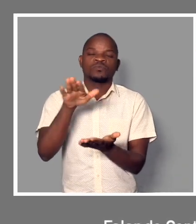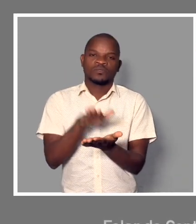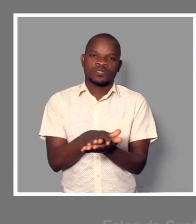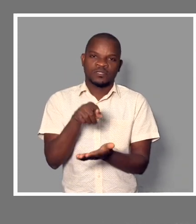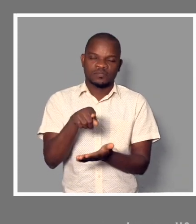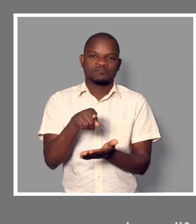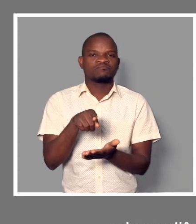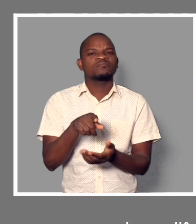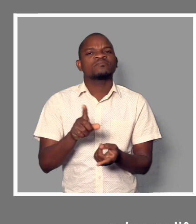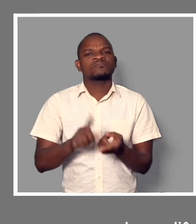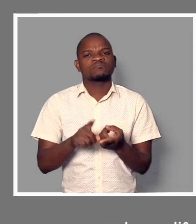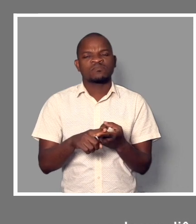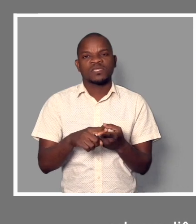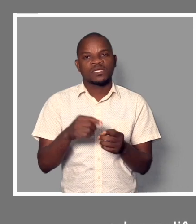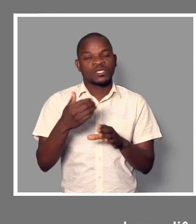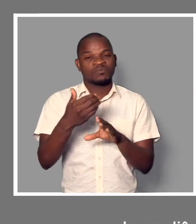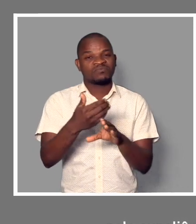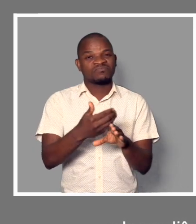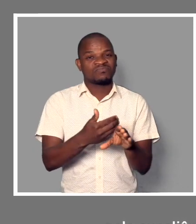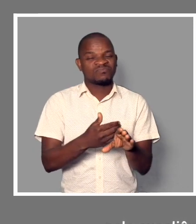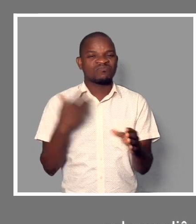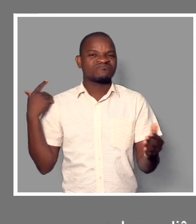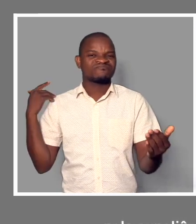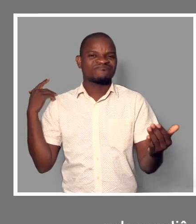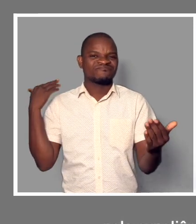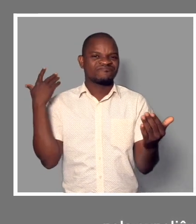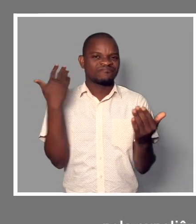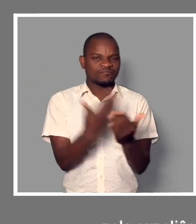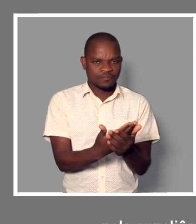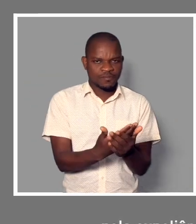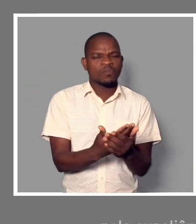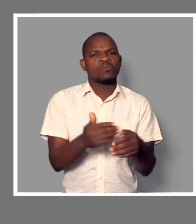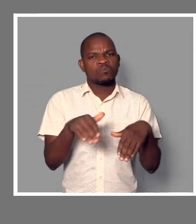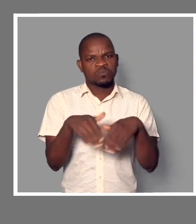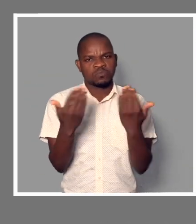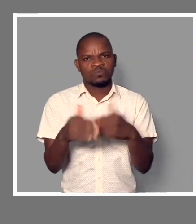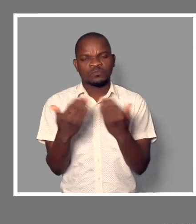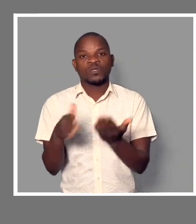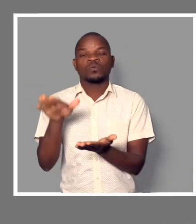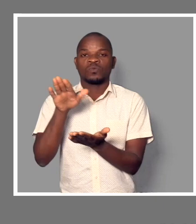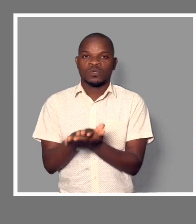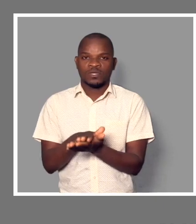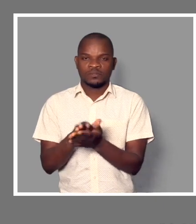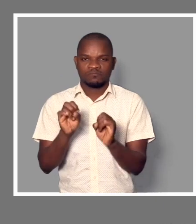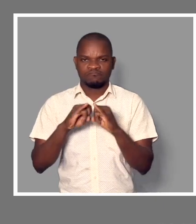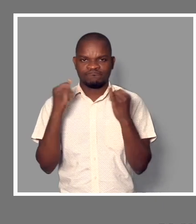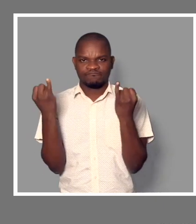Oriom, é pela experiência de vivência, o nosso dia a dia, dentro do centro, com essas crianças com